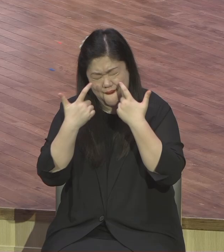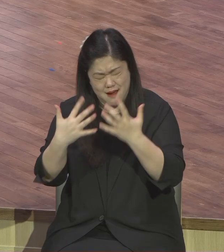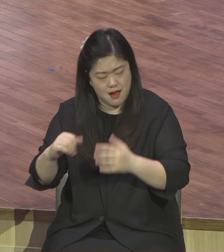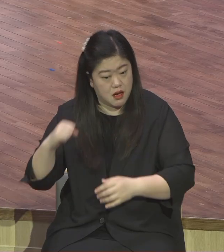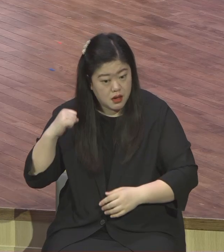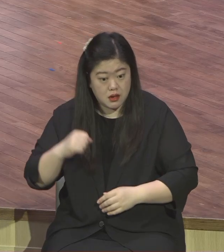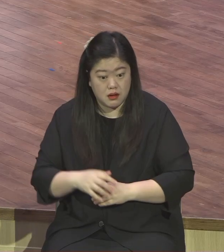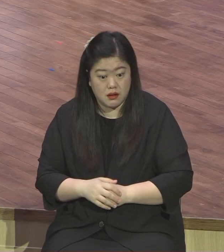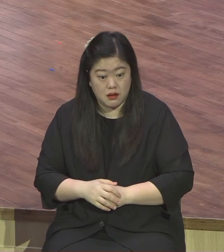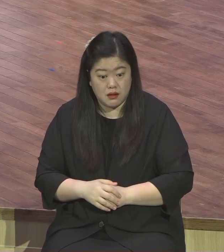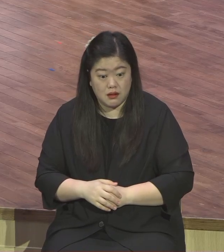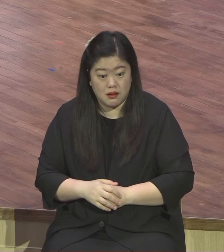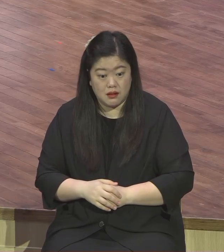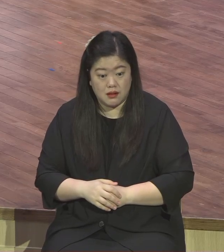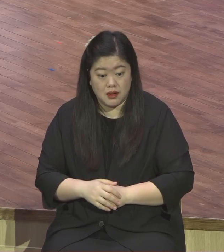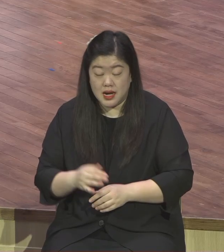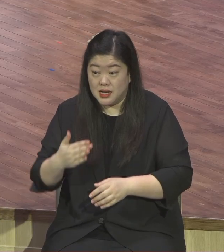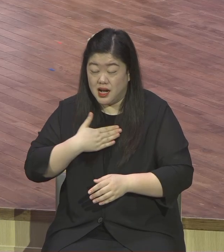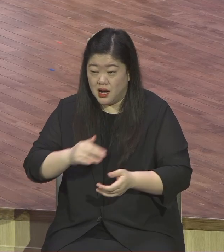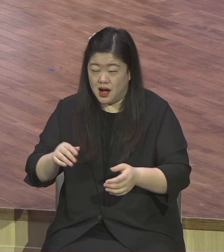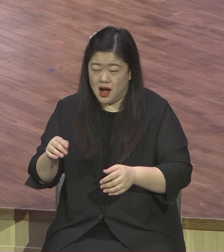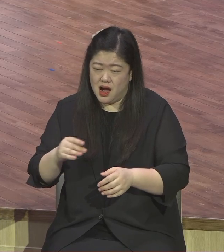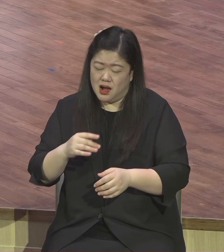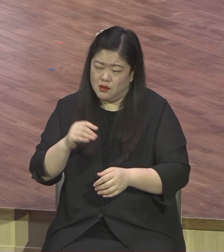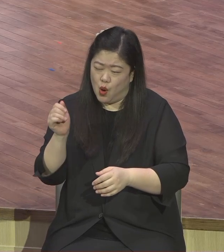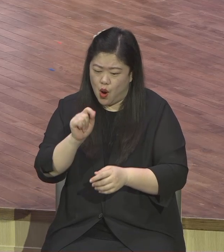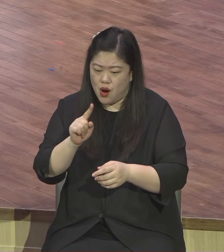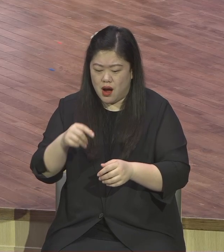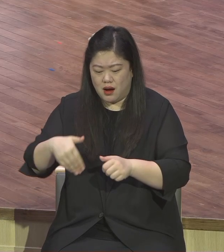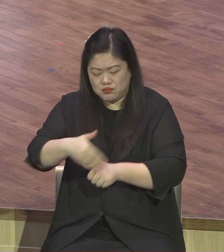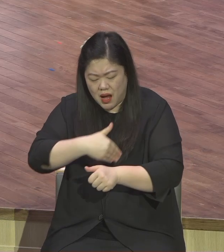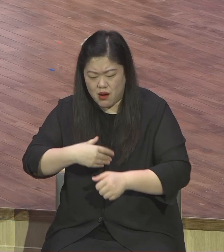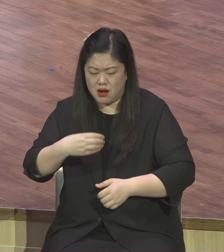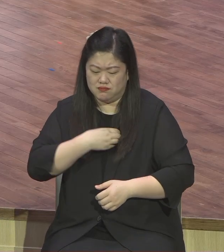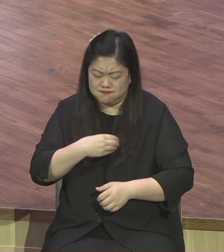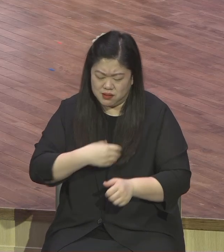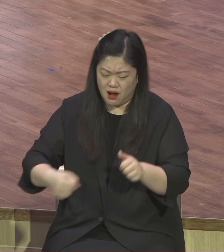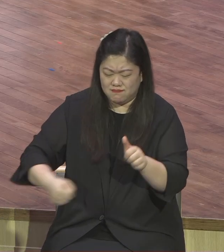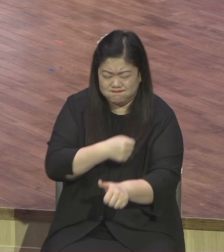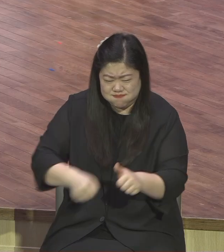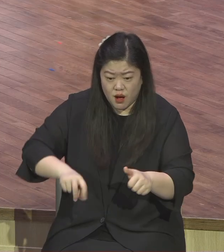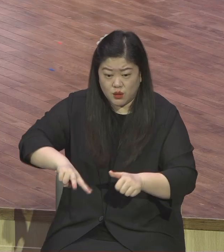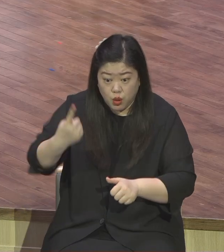로마 심리자의 중지자들 생명권 은신했습니다